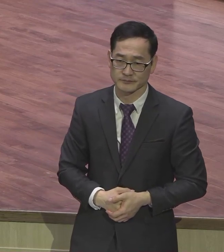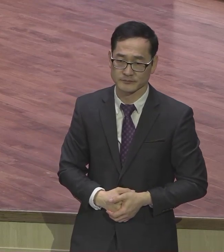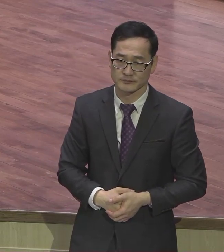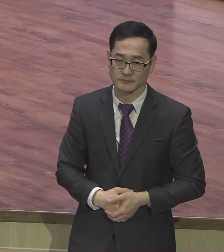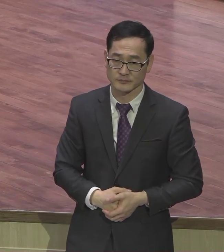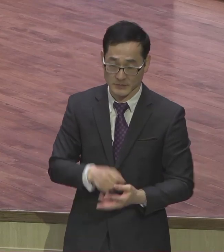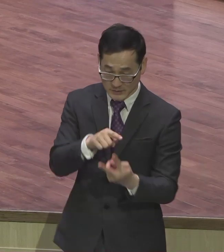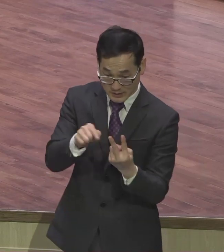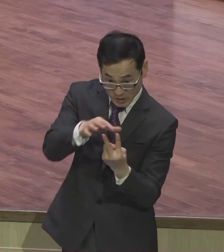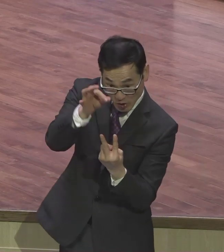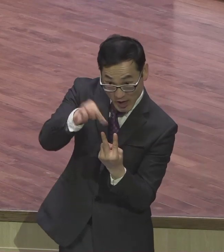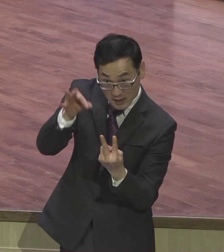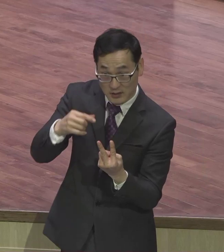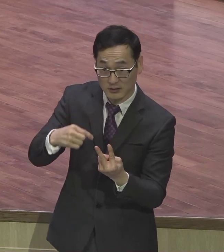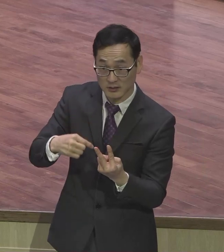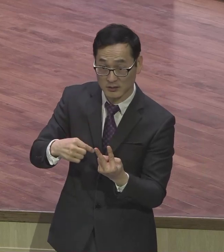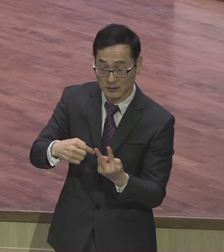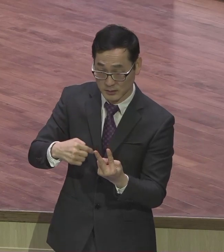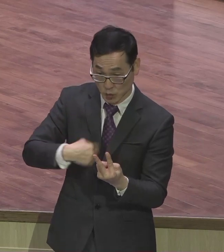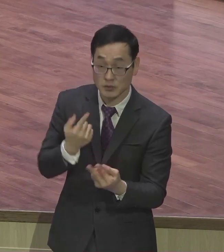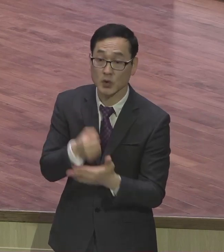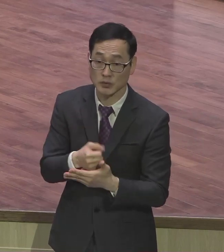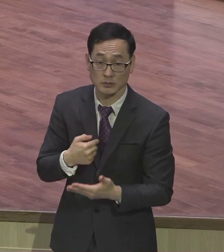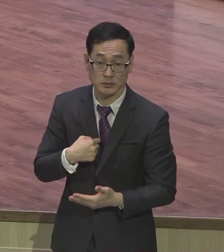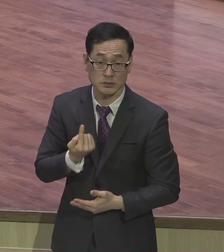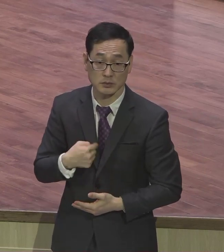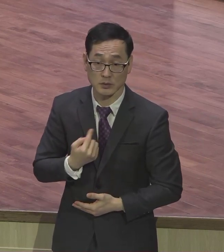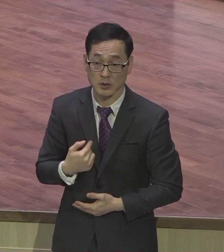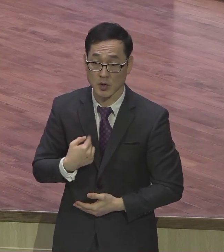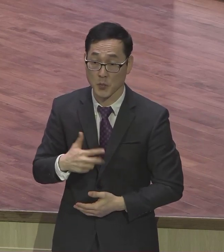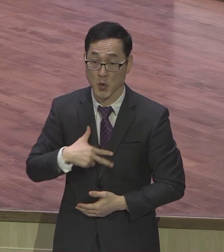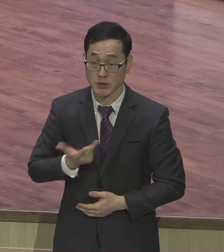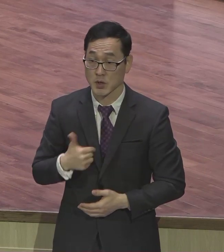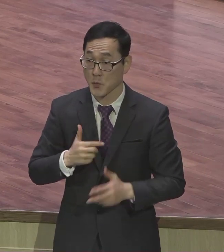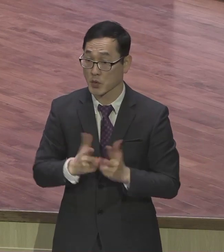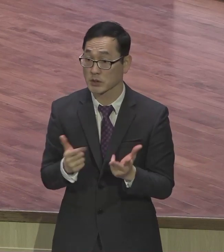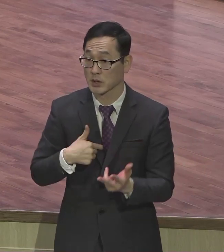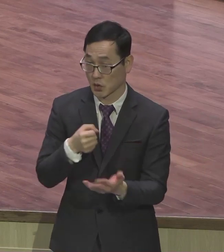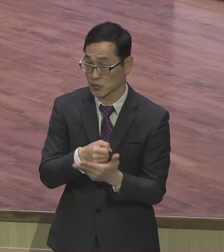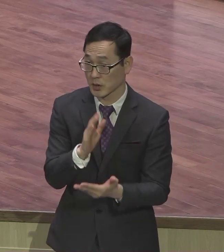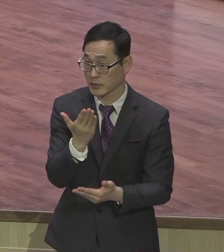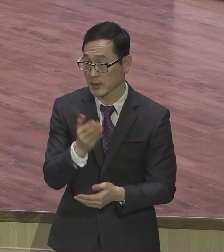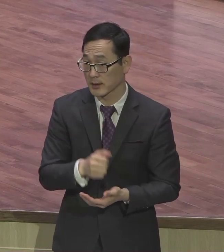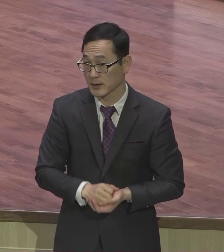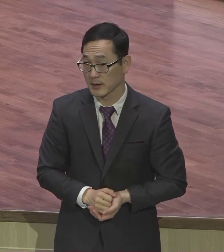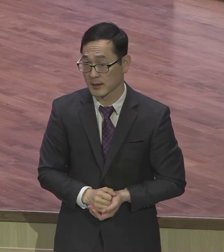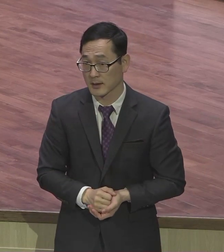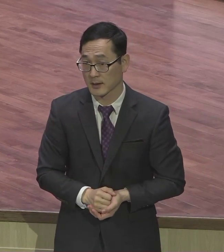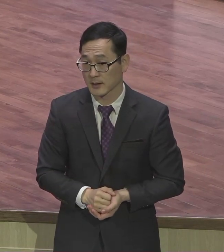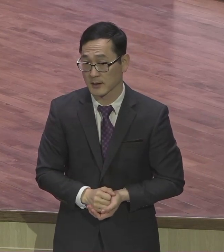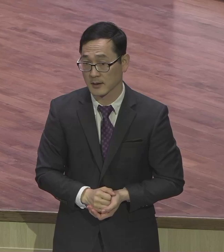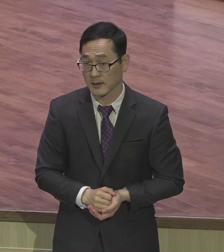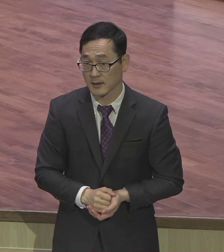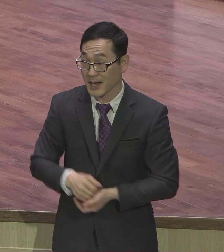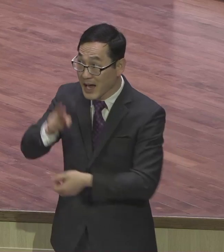돼요 결정은 본인에게 달려야 돼요 여러분은 바울처럼 사나 죽으나